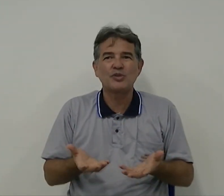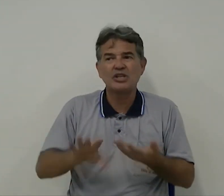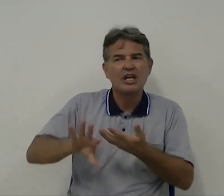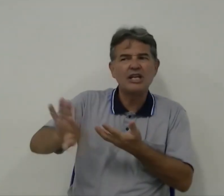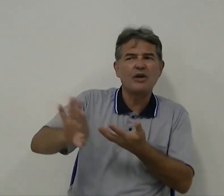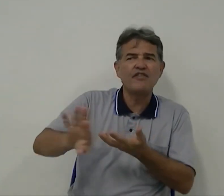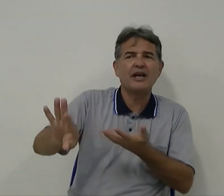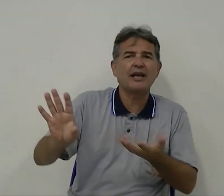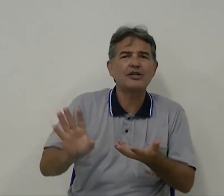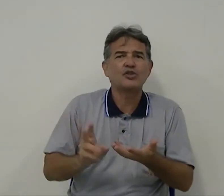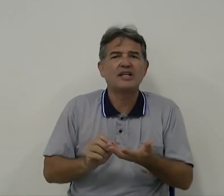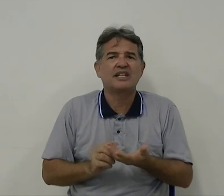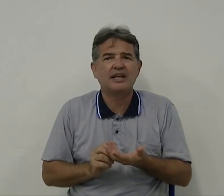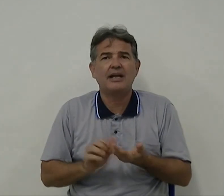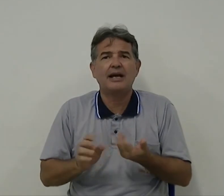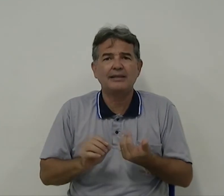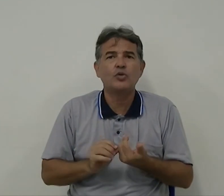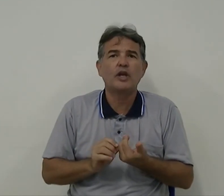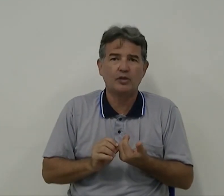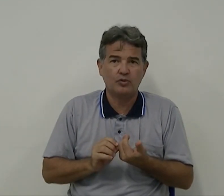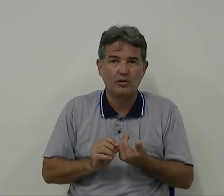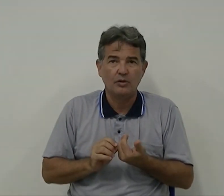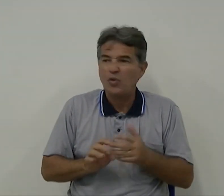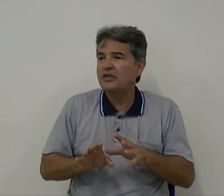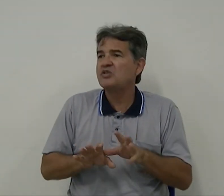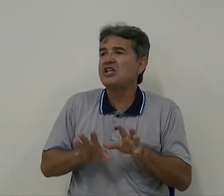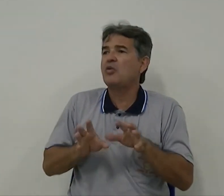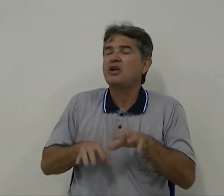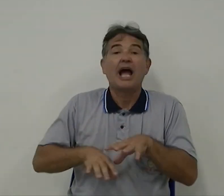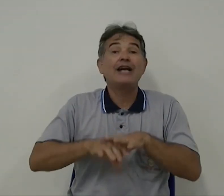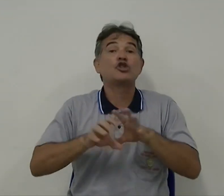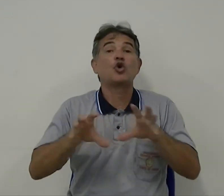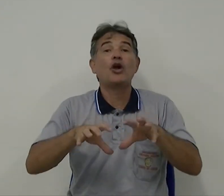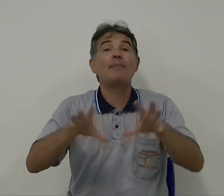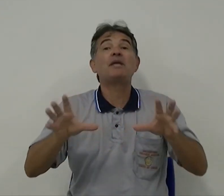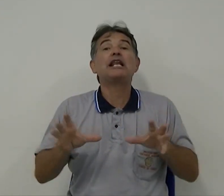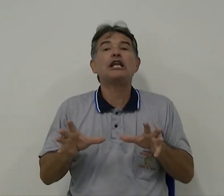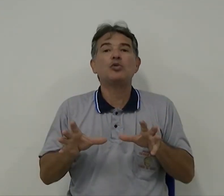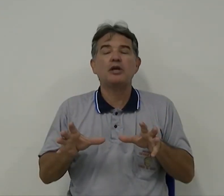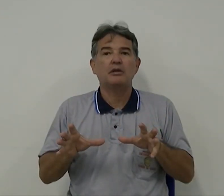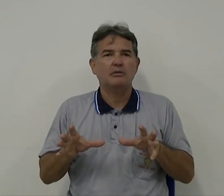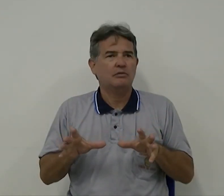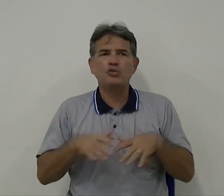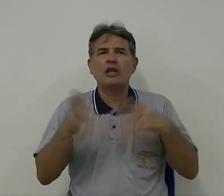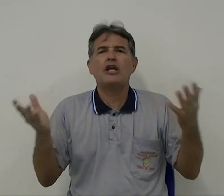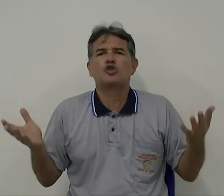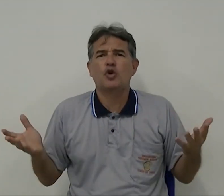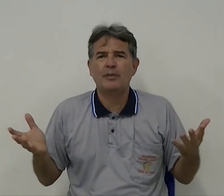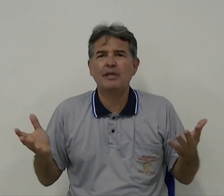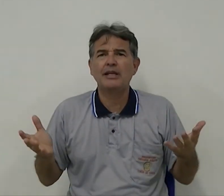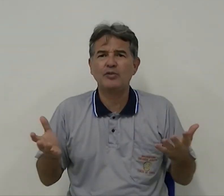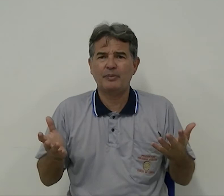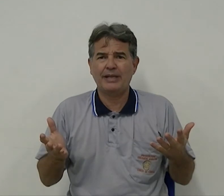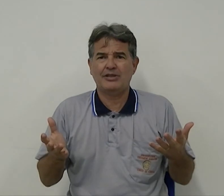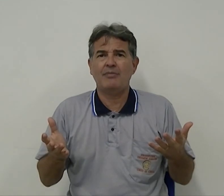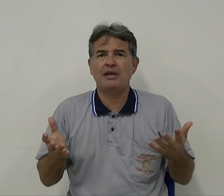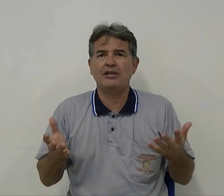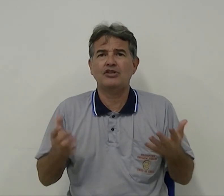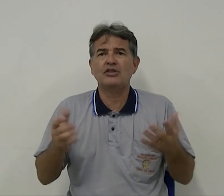surdas, e não ficar com a história segregada, no meio. Então, dizer, não, a escola bilíngue, não tem escola bilíngue, praticamente, a gente